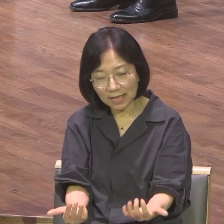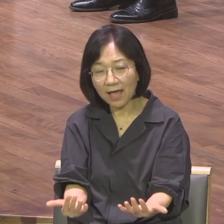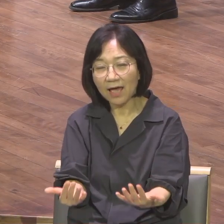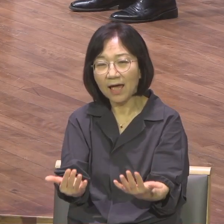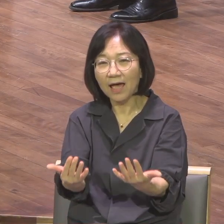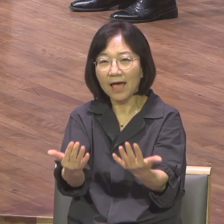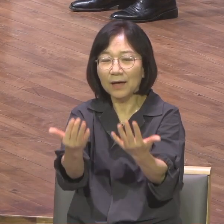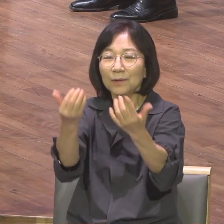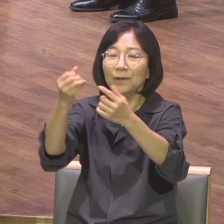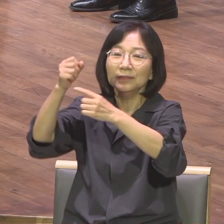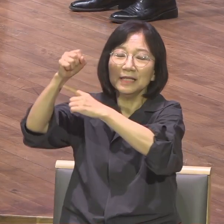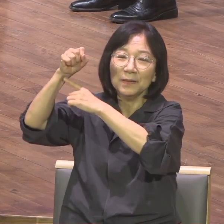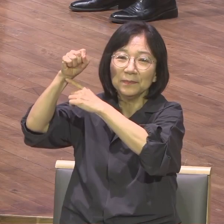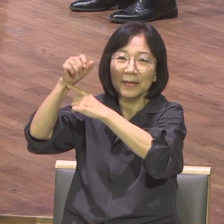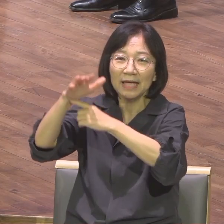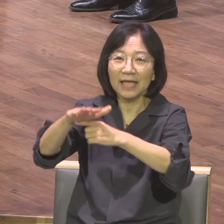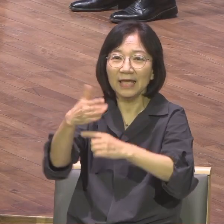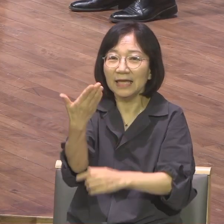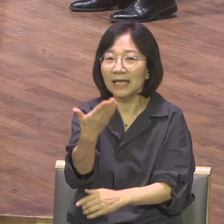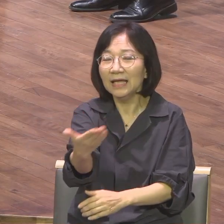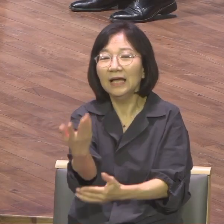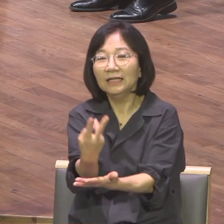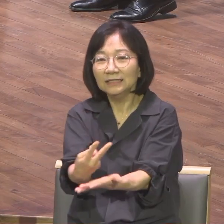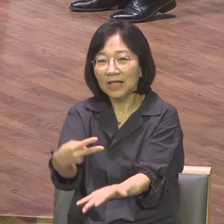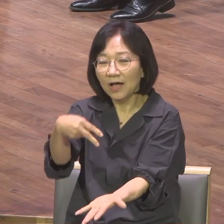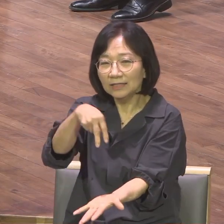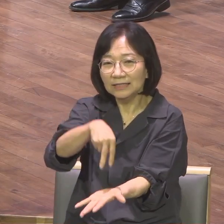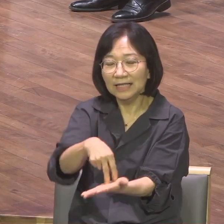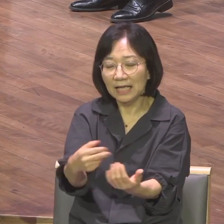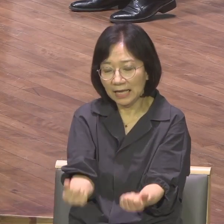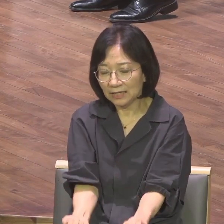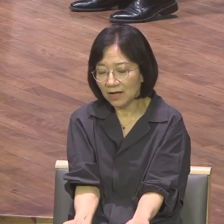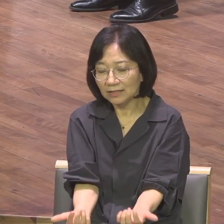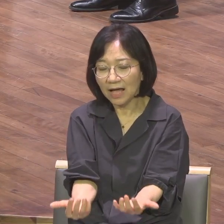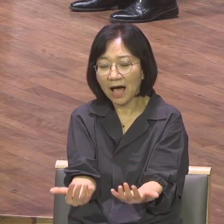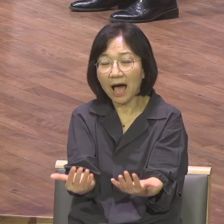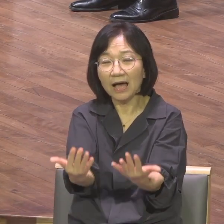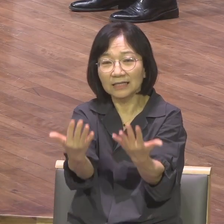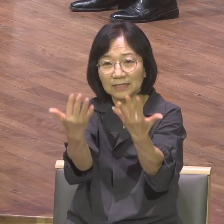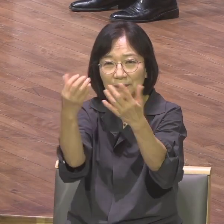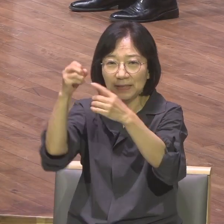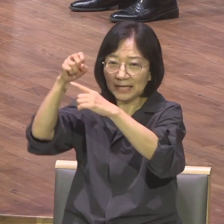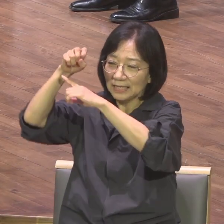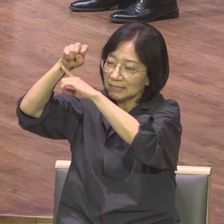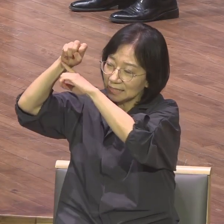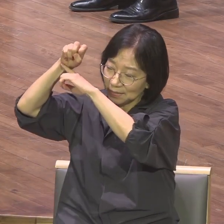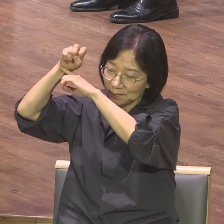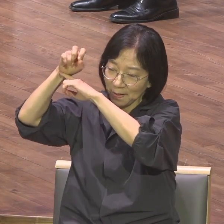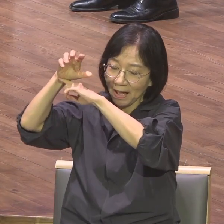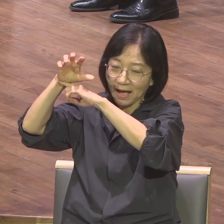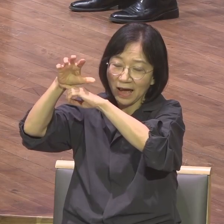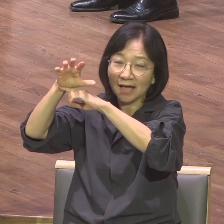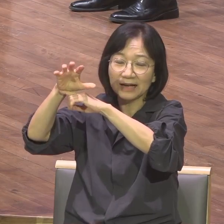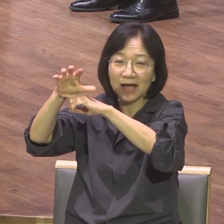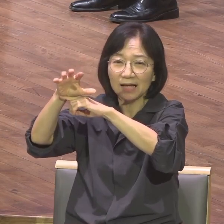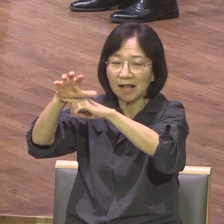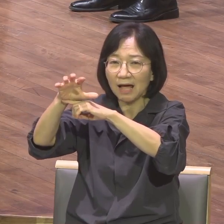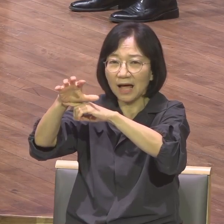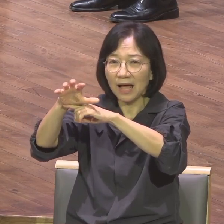세우는 길 너는 일어나 그 빛을